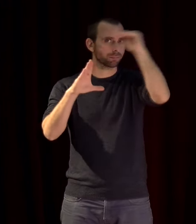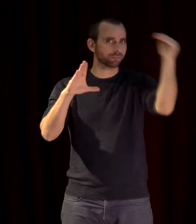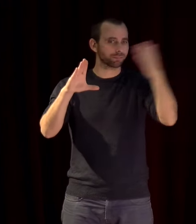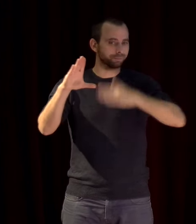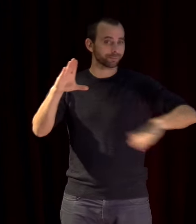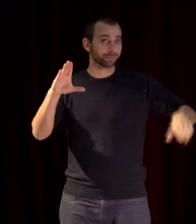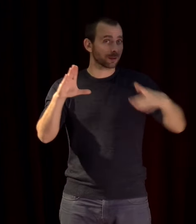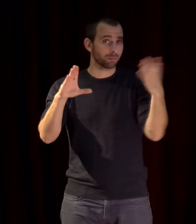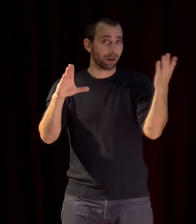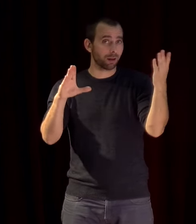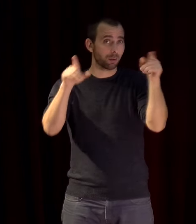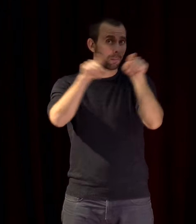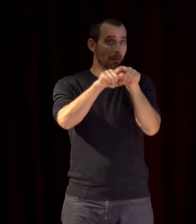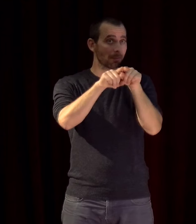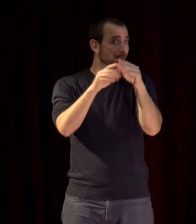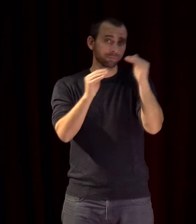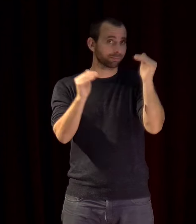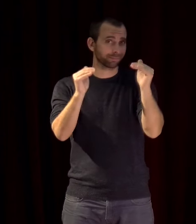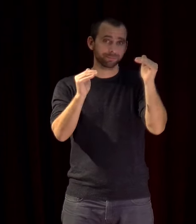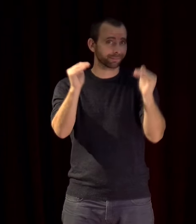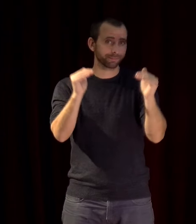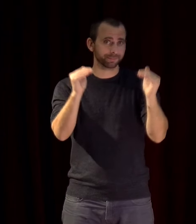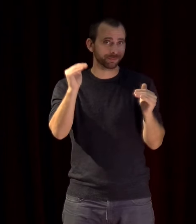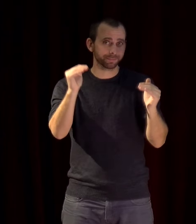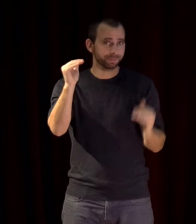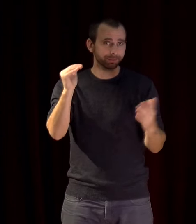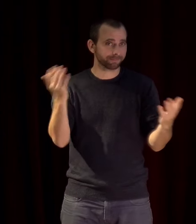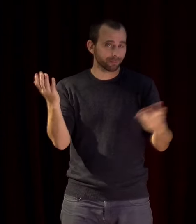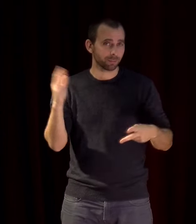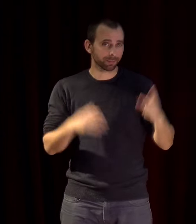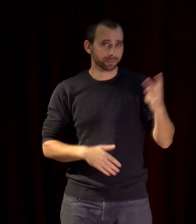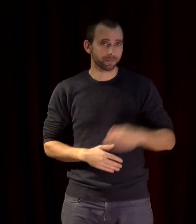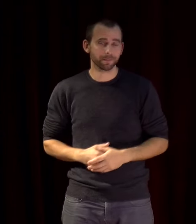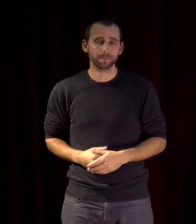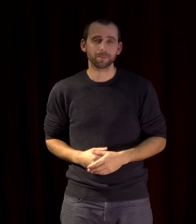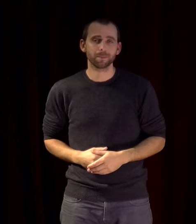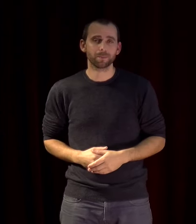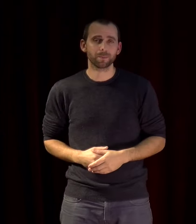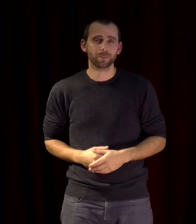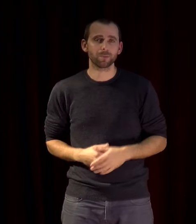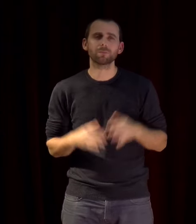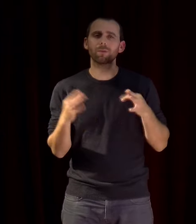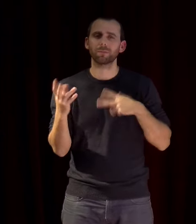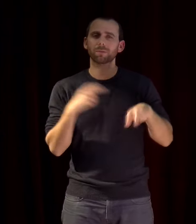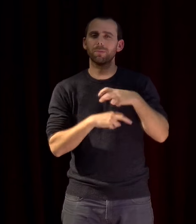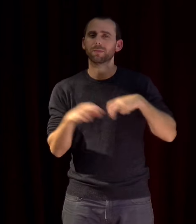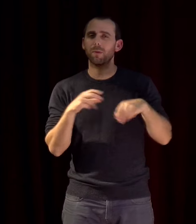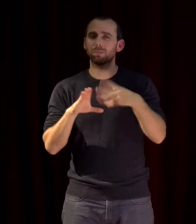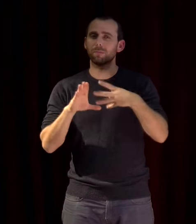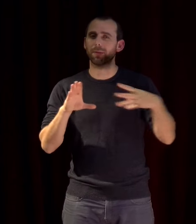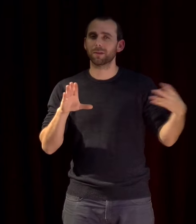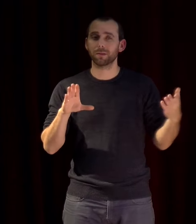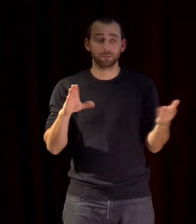sur le versant culturel les obstacles au déplacement des méditerranéens renforcent l'ignorance